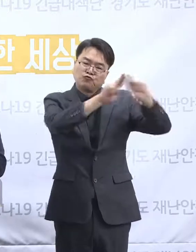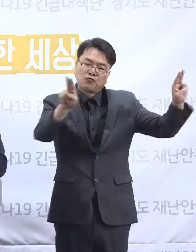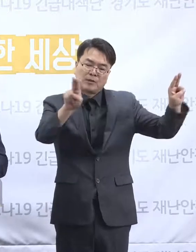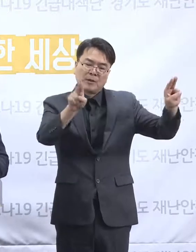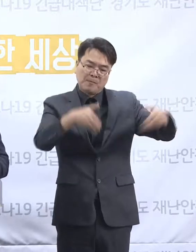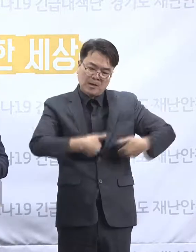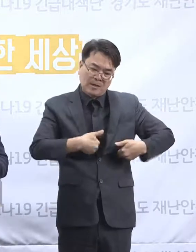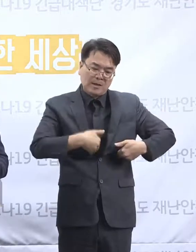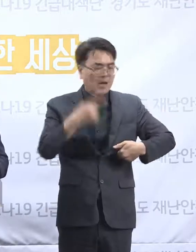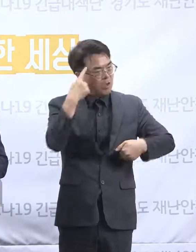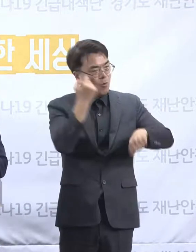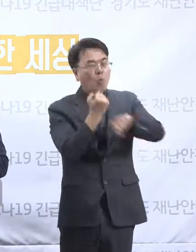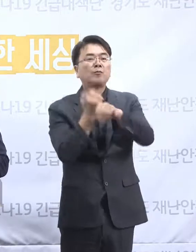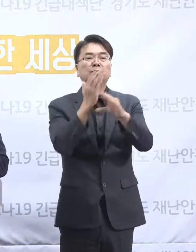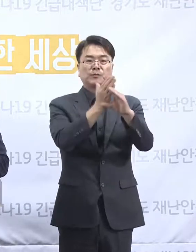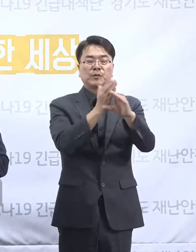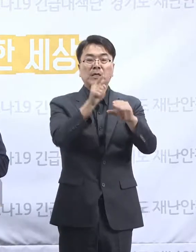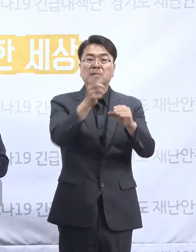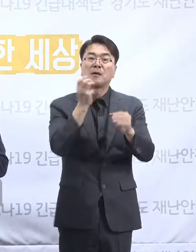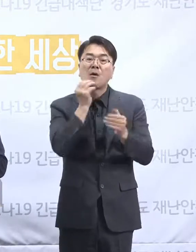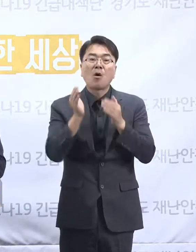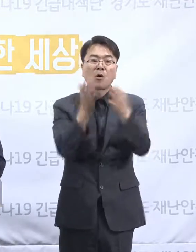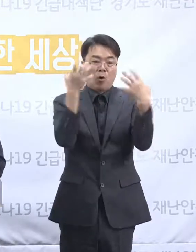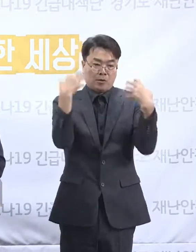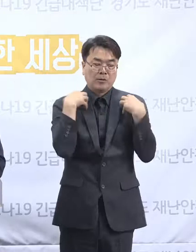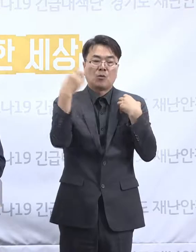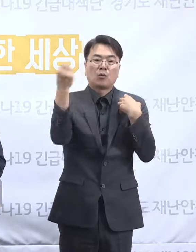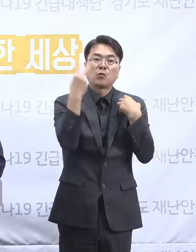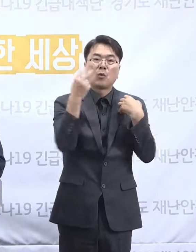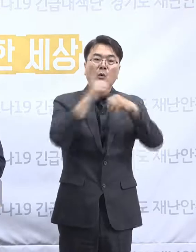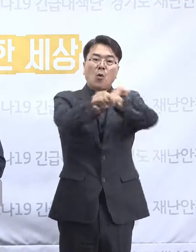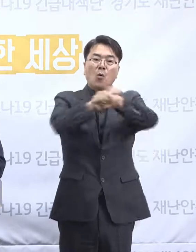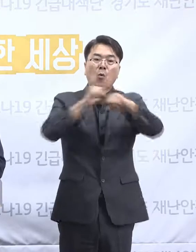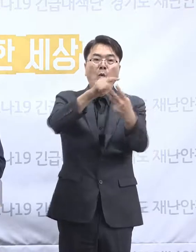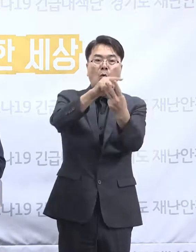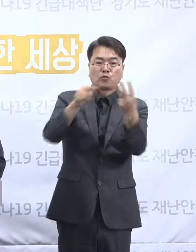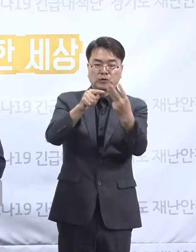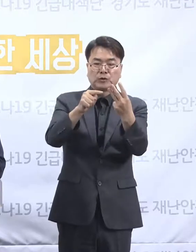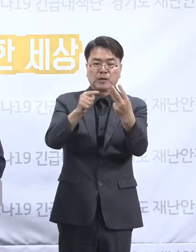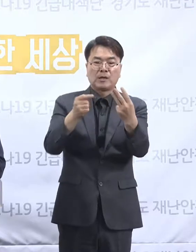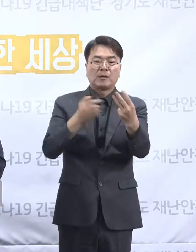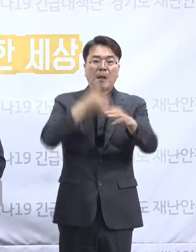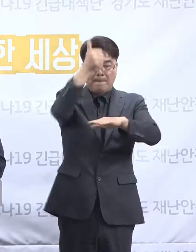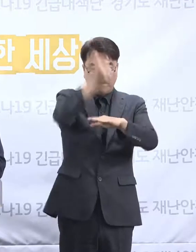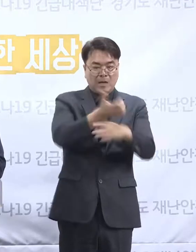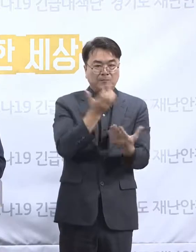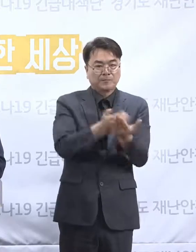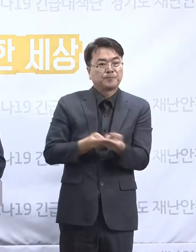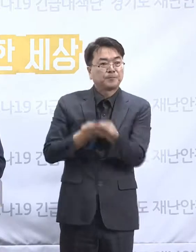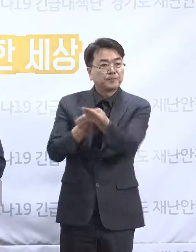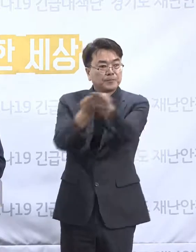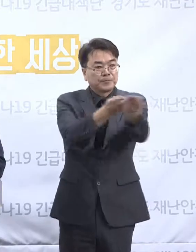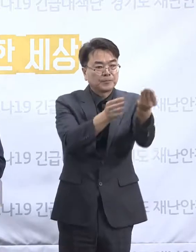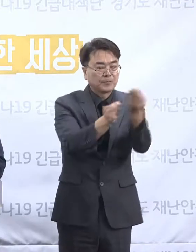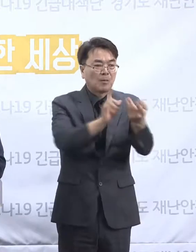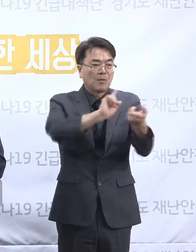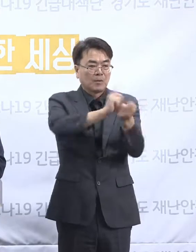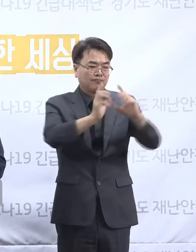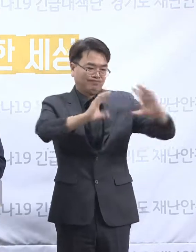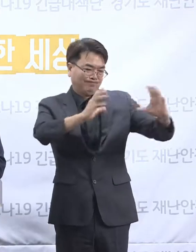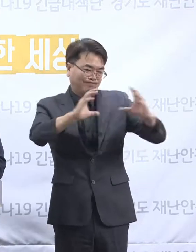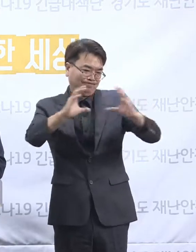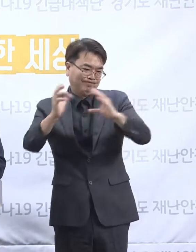처분에 대해서는 경기도하고 광주시가 저희들이 제출한 결과보고서를 제대로 충분히 검토를 해서